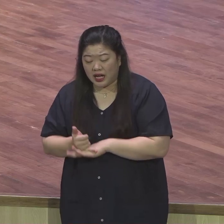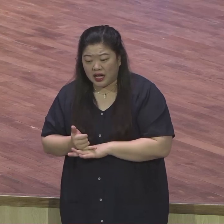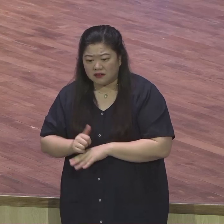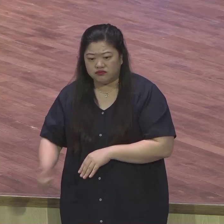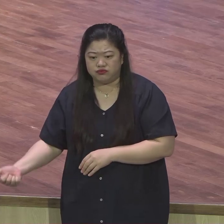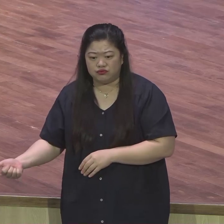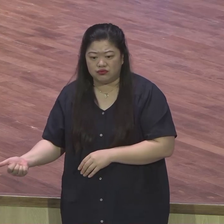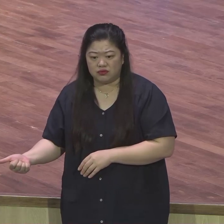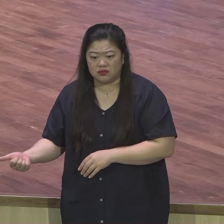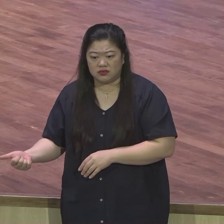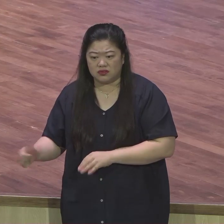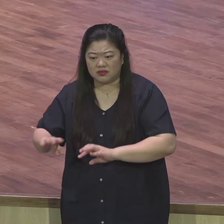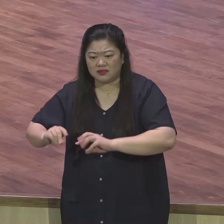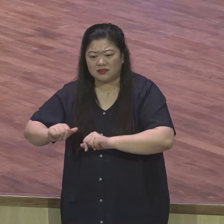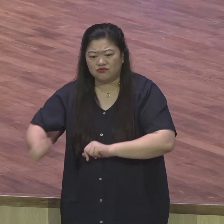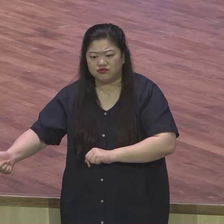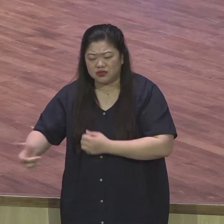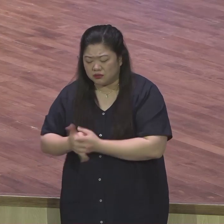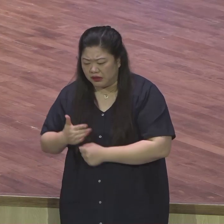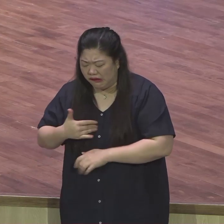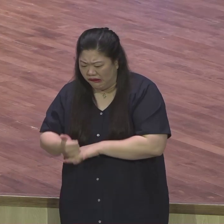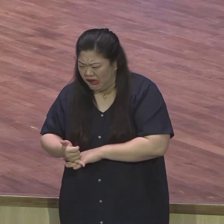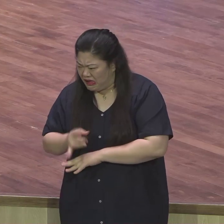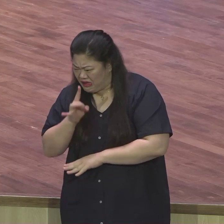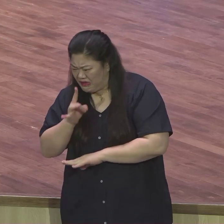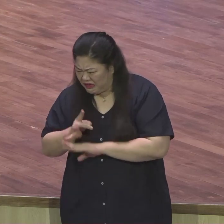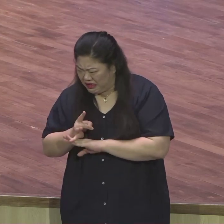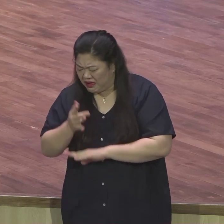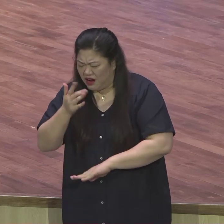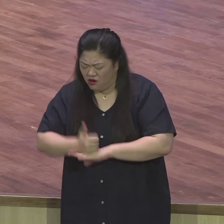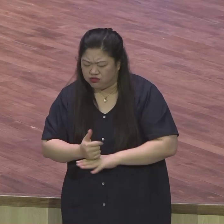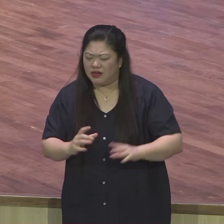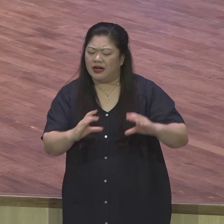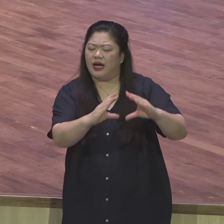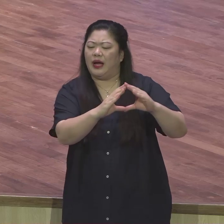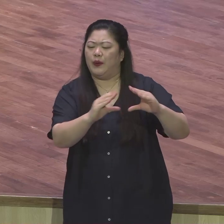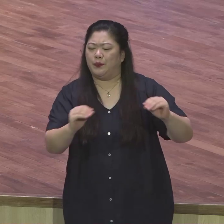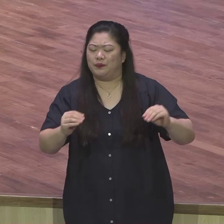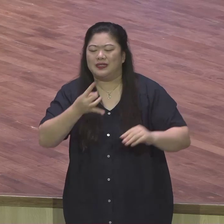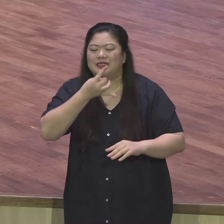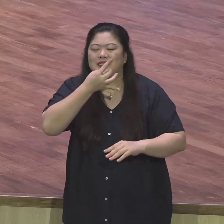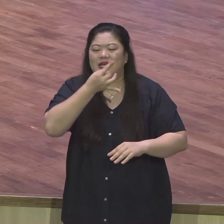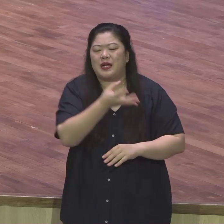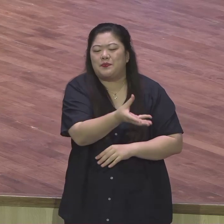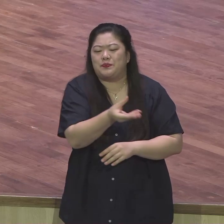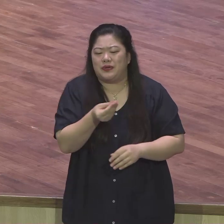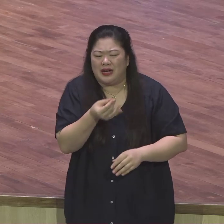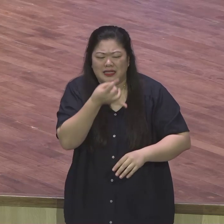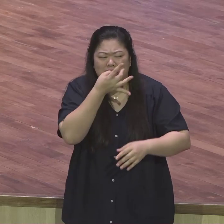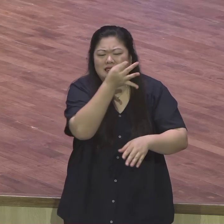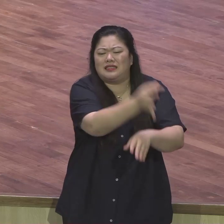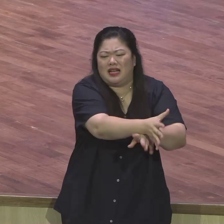총리였던 요섭을 만납니다. 살을 사기 위해서 양식 사기 위해서 이 당시는